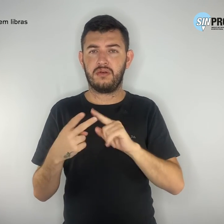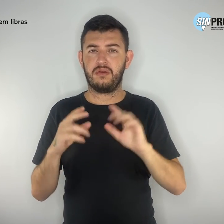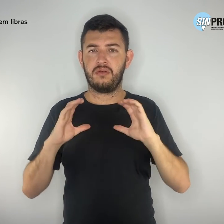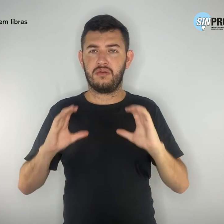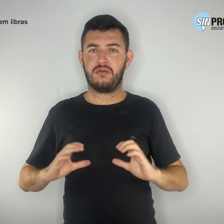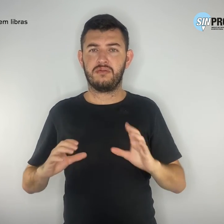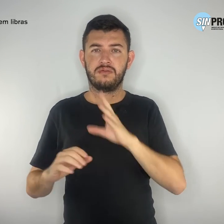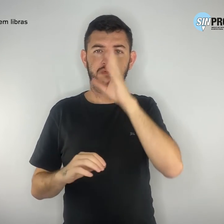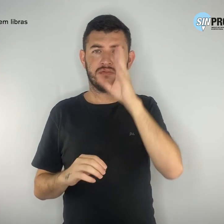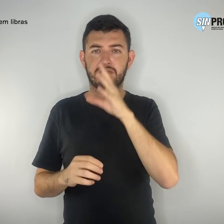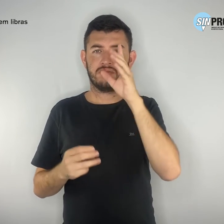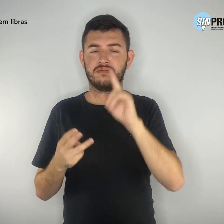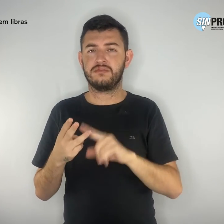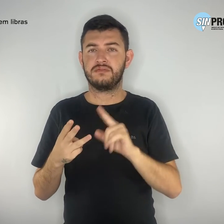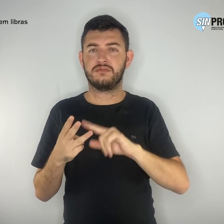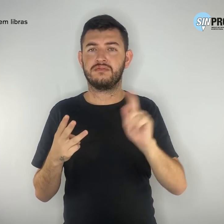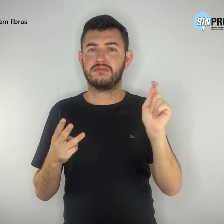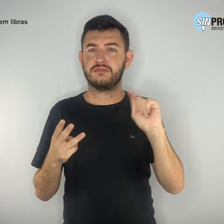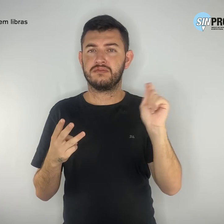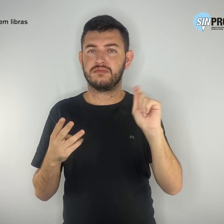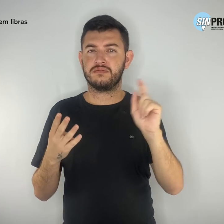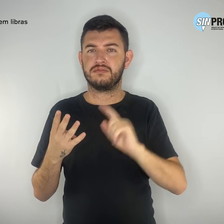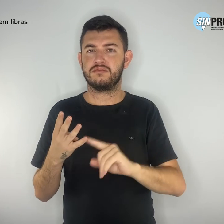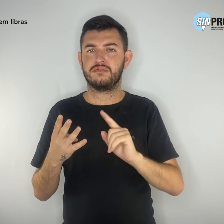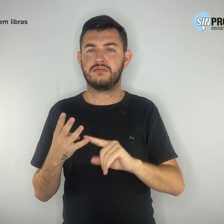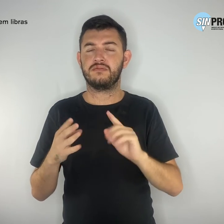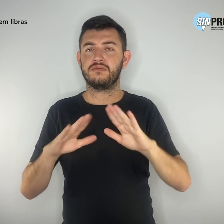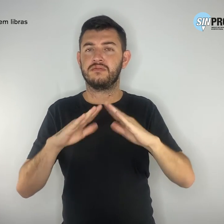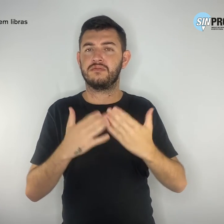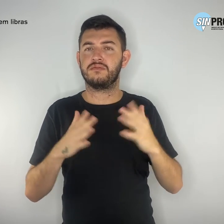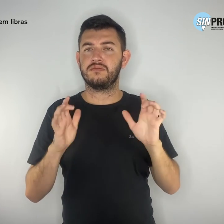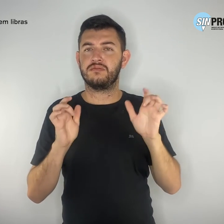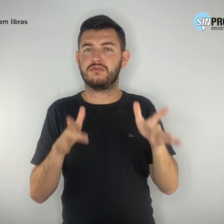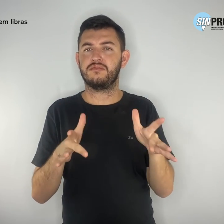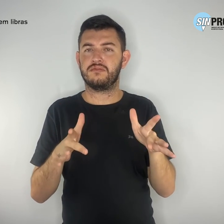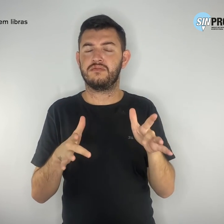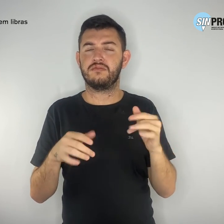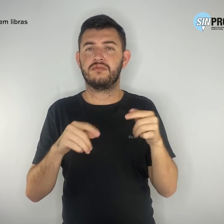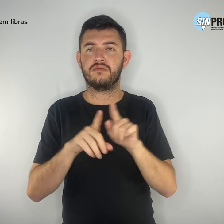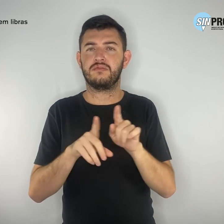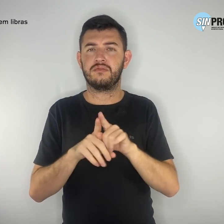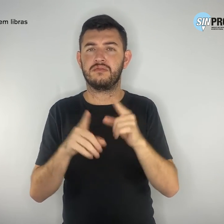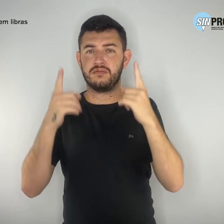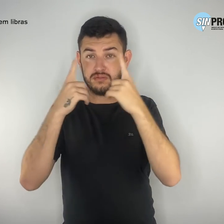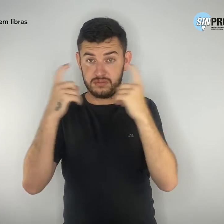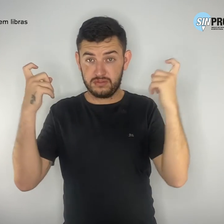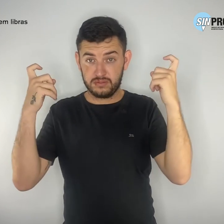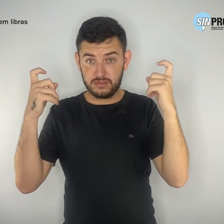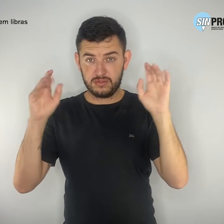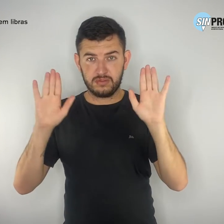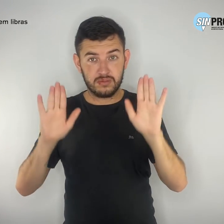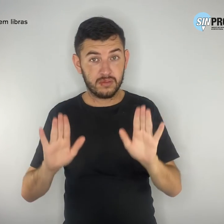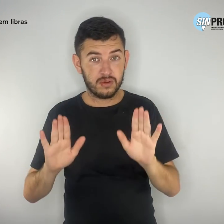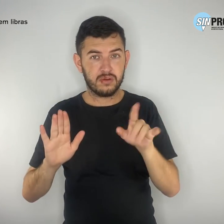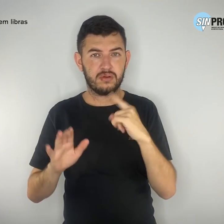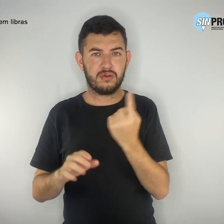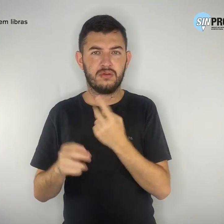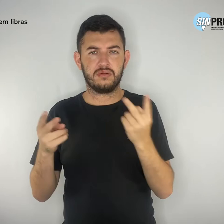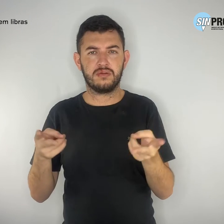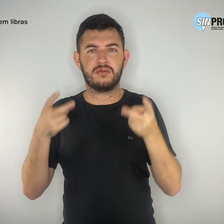drogas, evasão escolar e índices de violência. Mas vimos nesses últimos anos